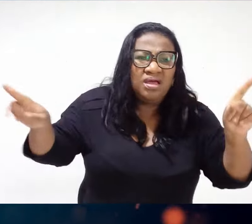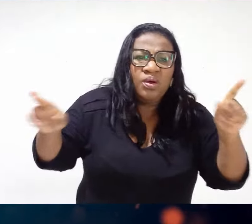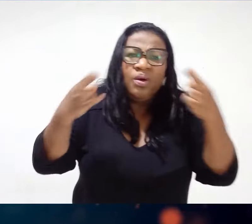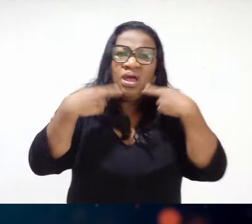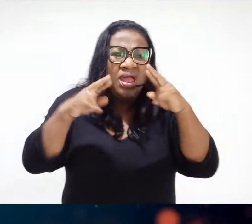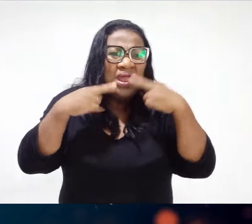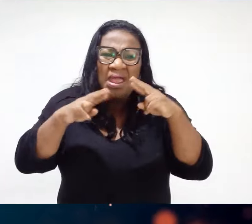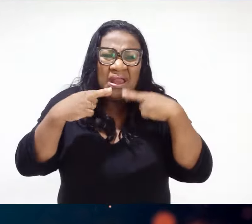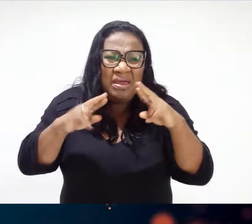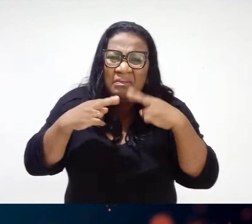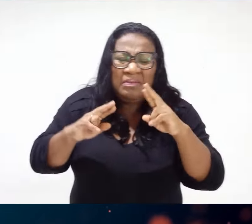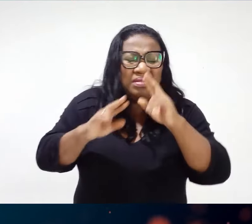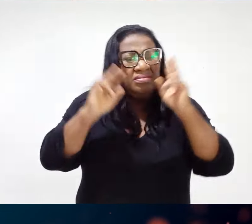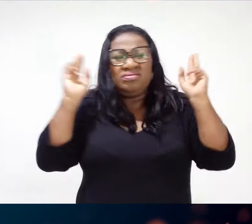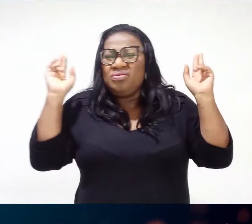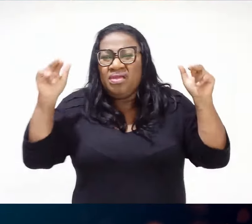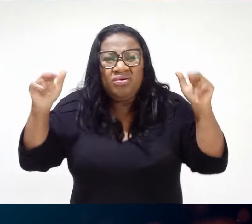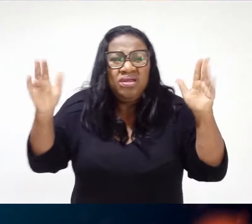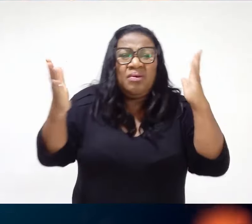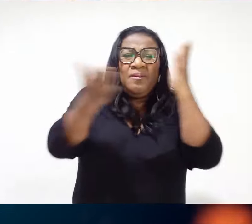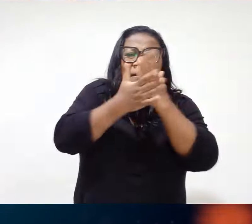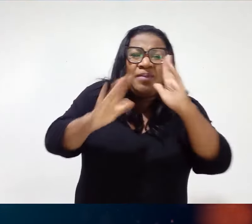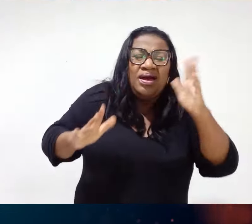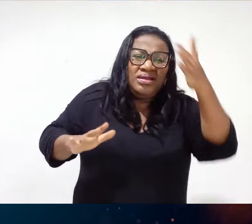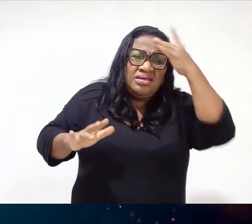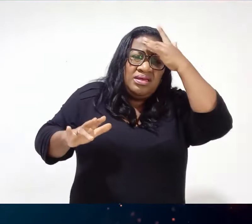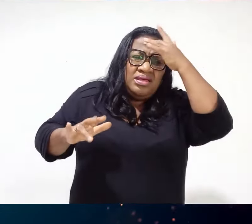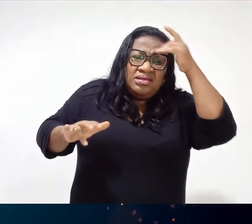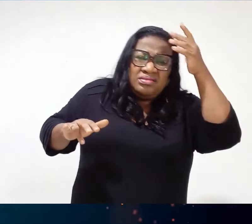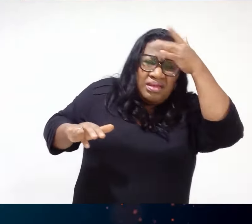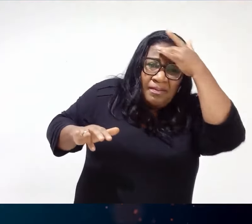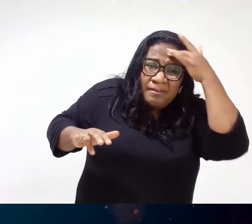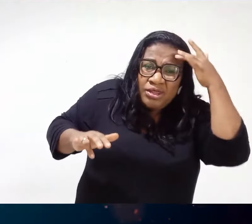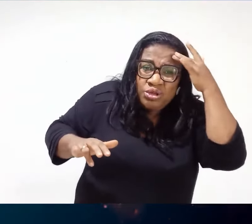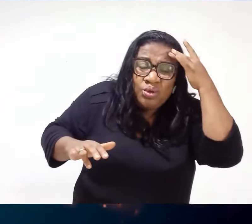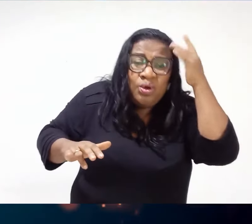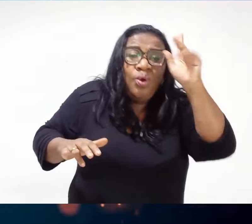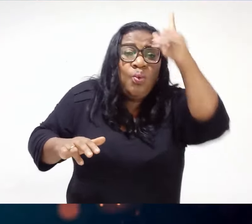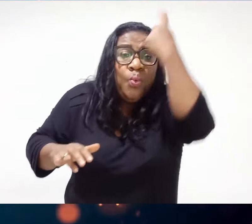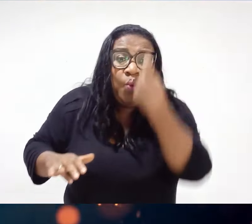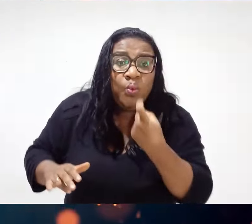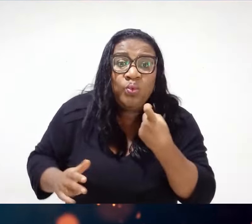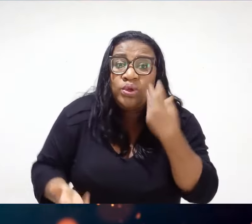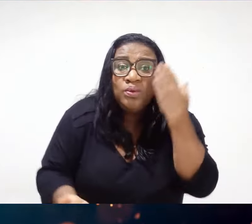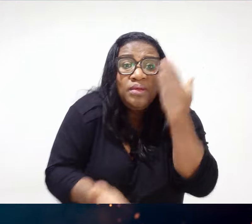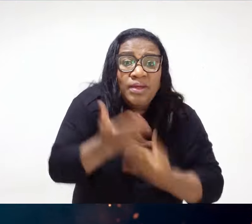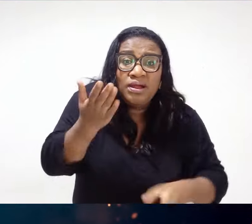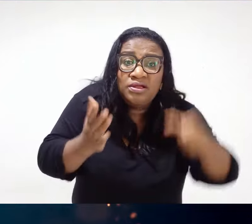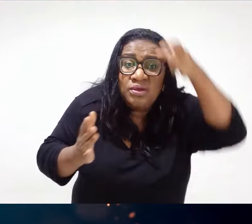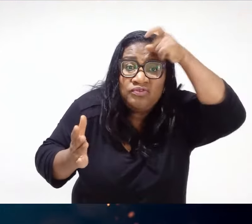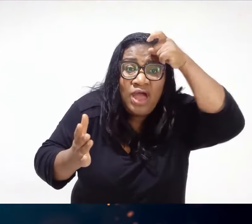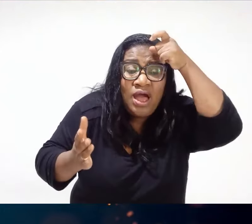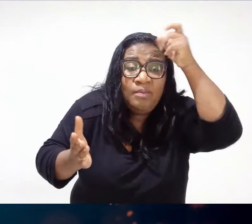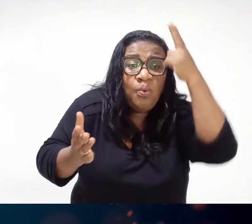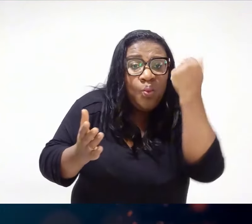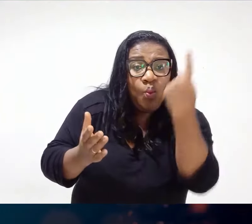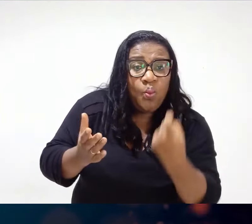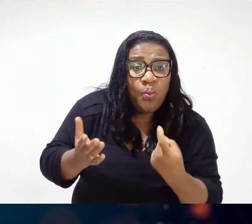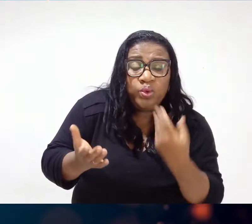Para a murmuração Não fica reclamando Se tem alguém que tá ruim Se tem alguém que tá desesperado Que tem que tá desesperado É o diabo Mas nós Que